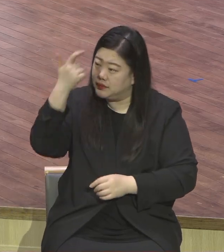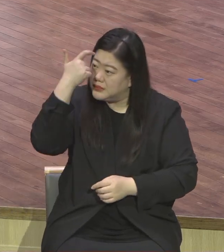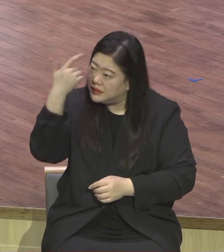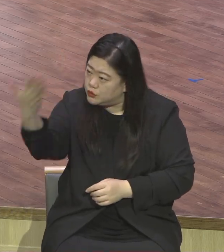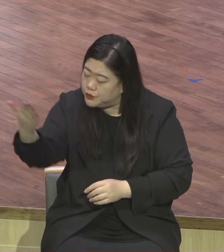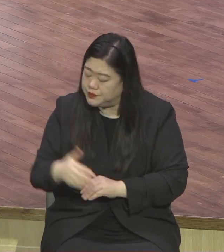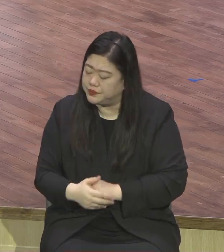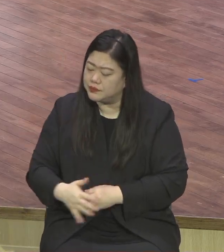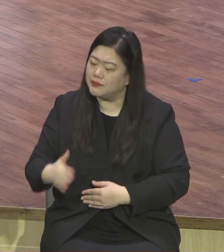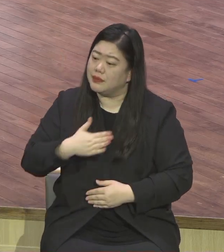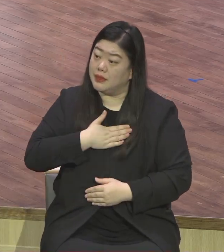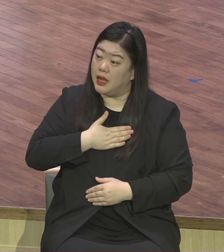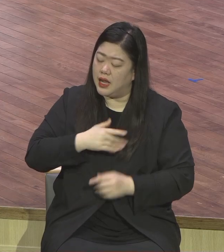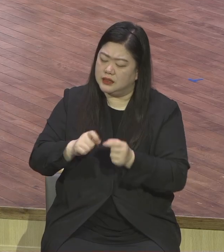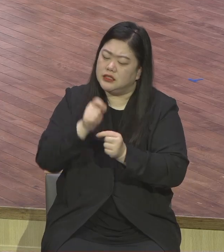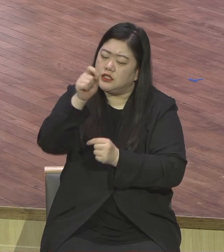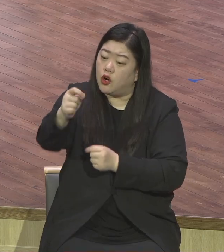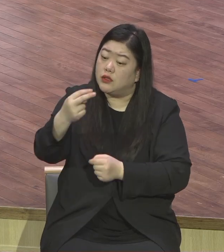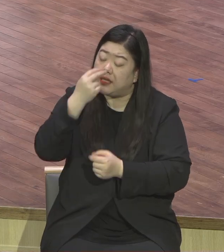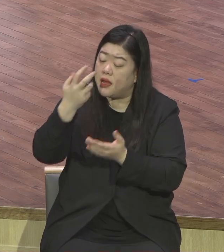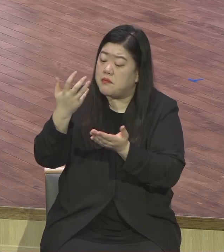일을 하야 영생을 얻으리까